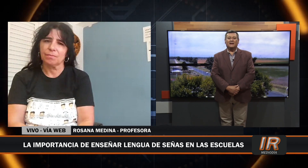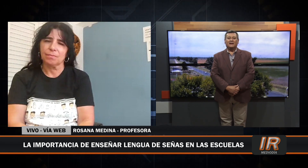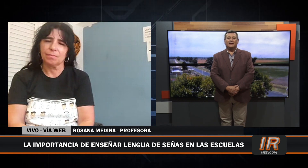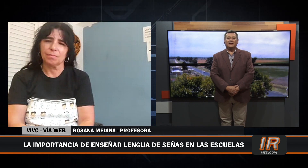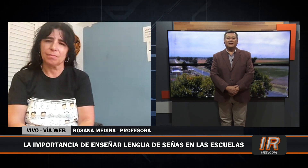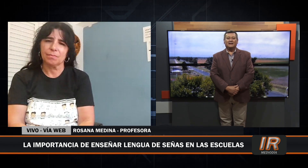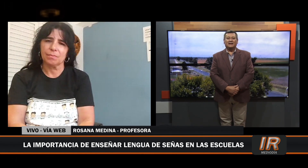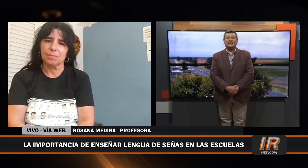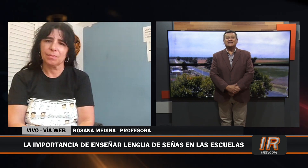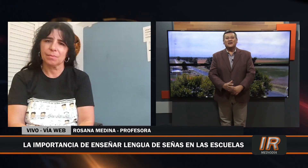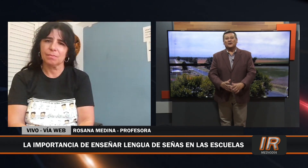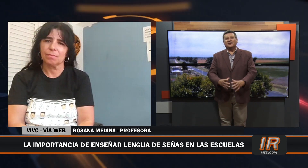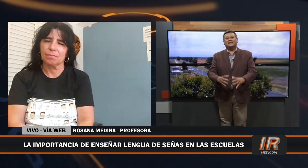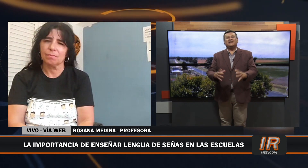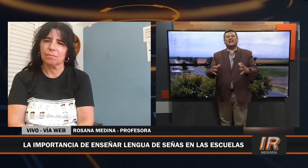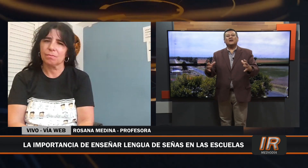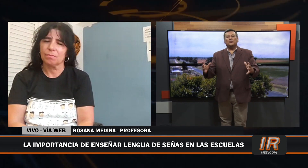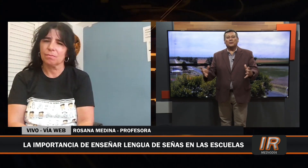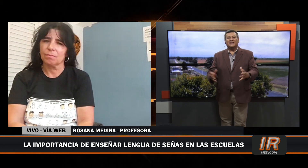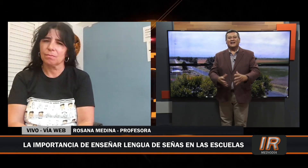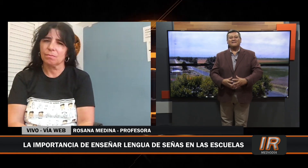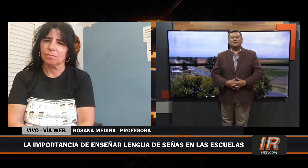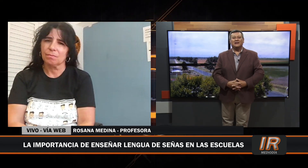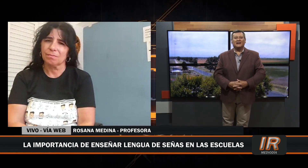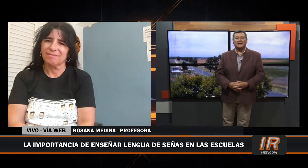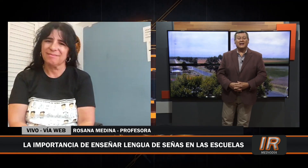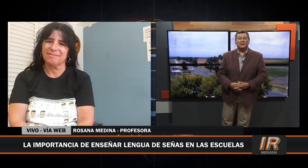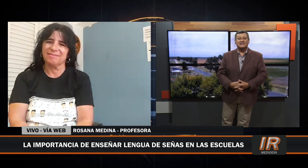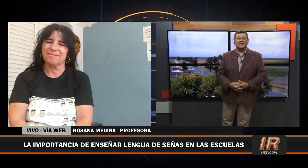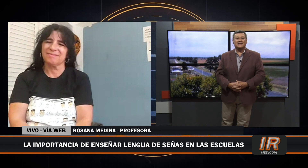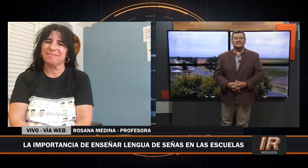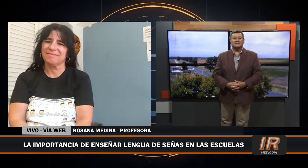el deseo de este gran grupo, esta gran familia que es Lengua de Señas.